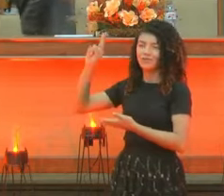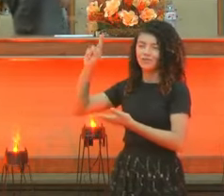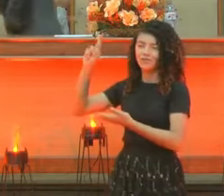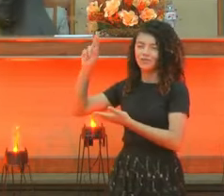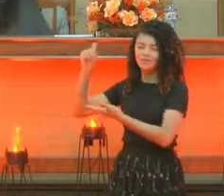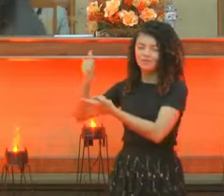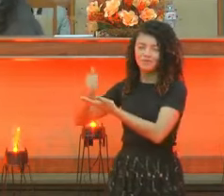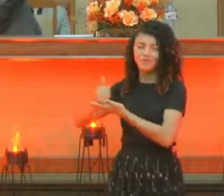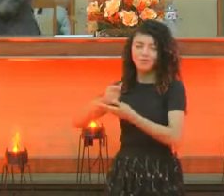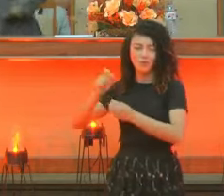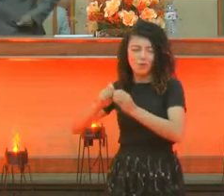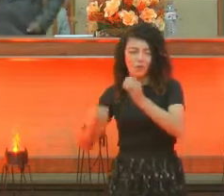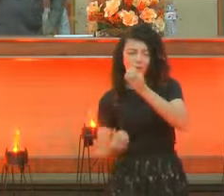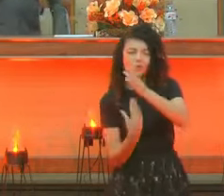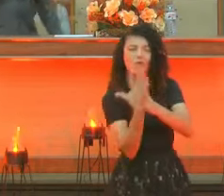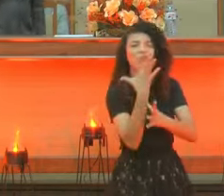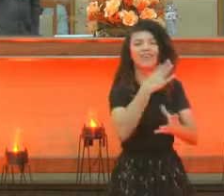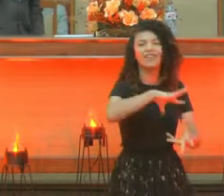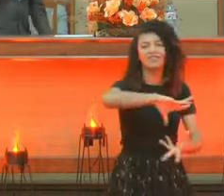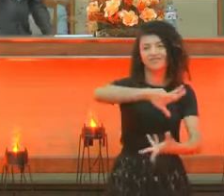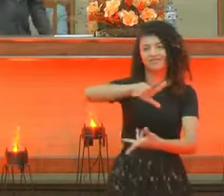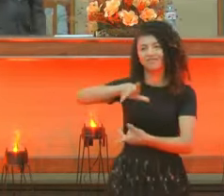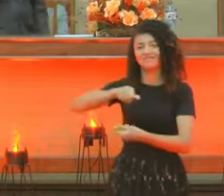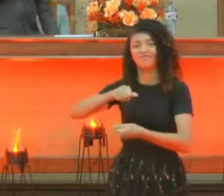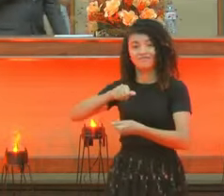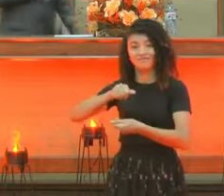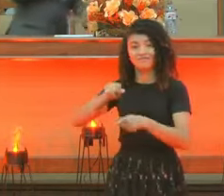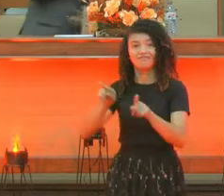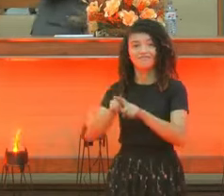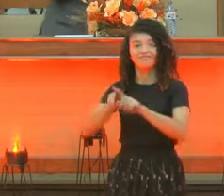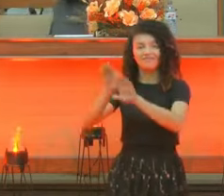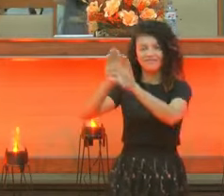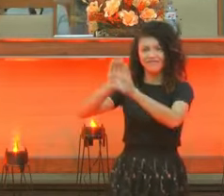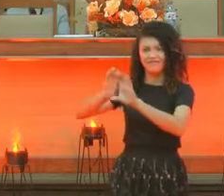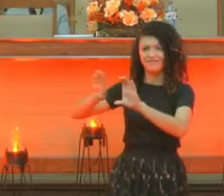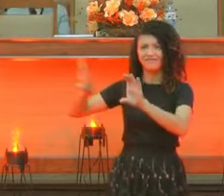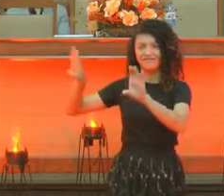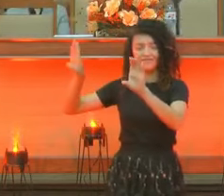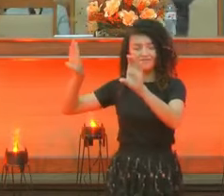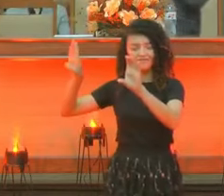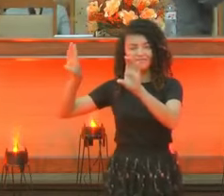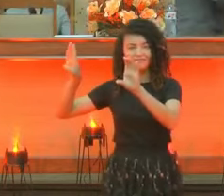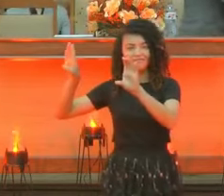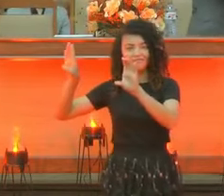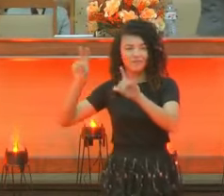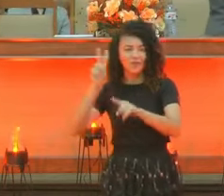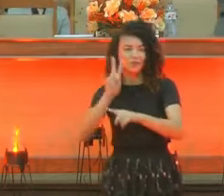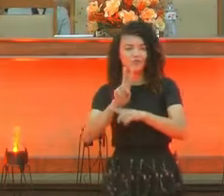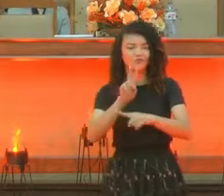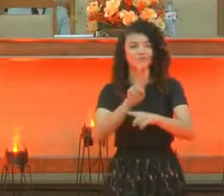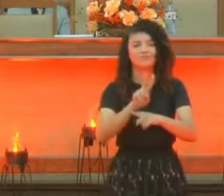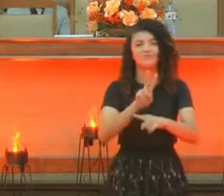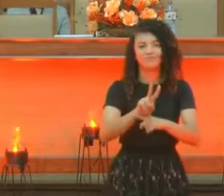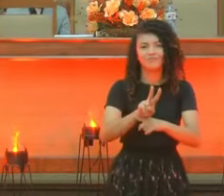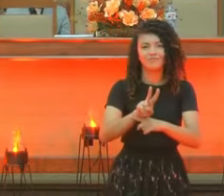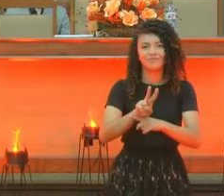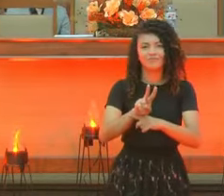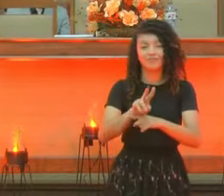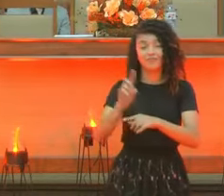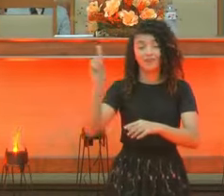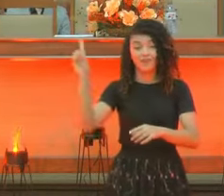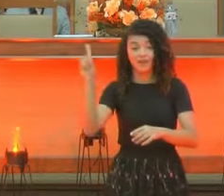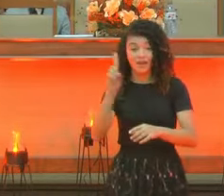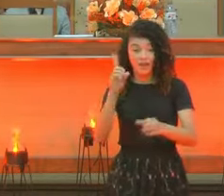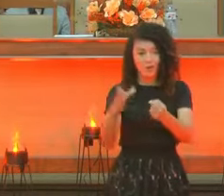fez o quê? O céu e a terra. Não deixará vacilar o teu? Aquele que te guarda não